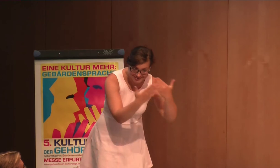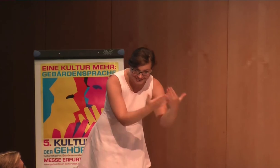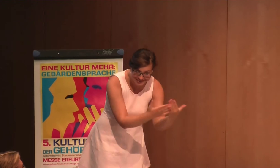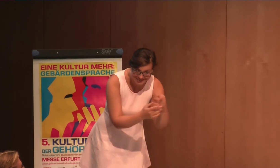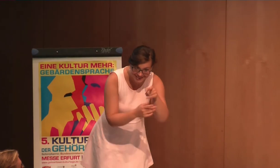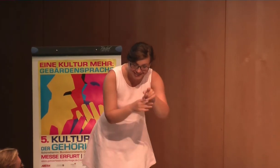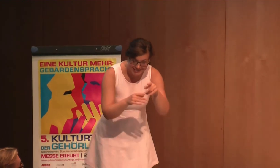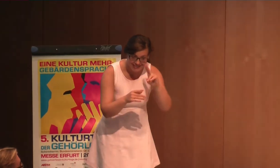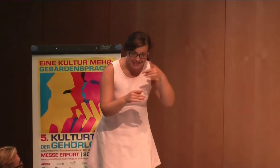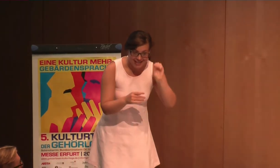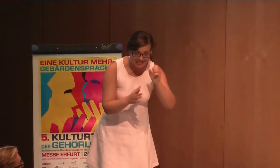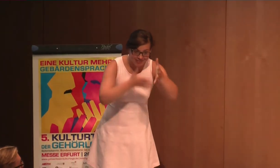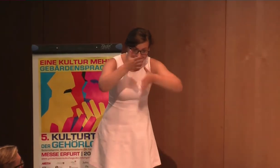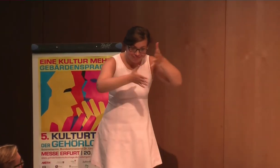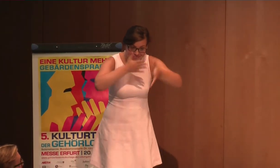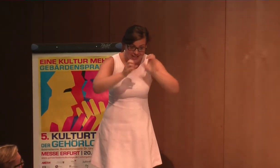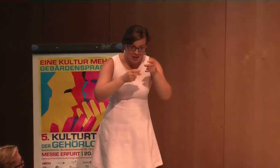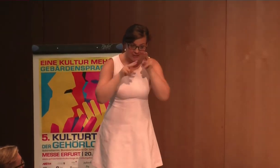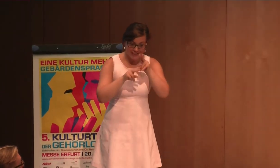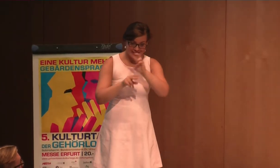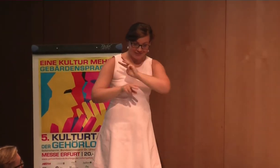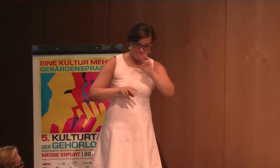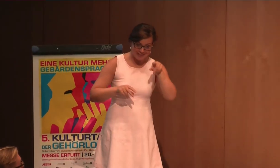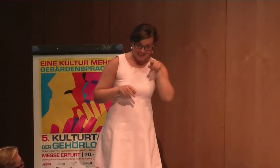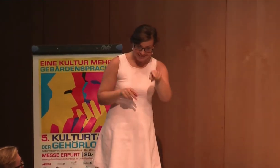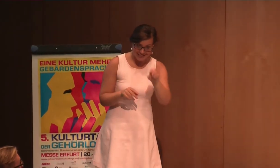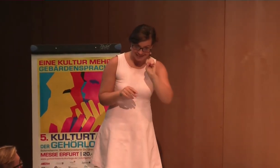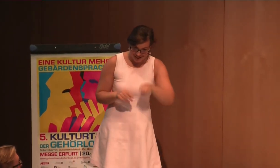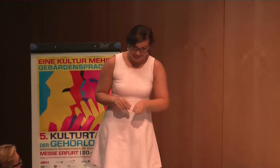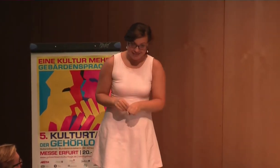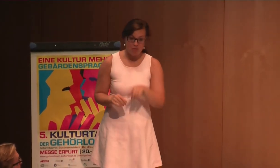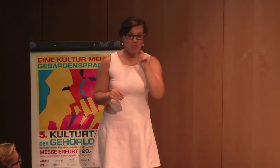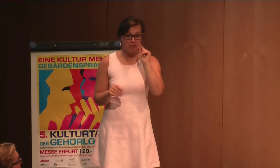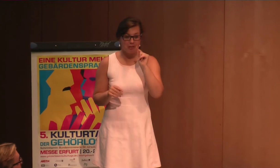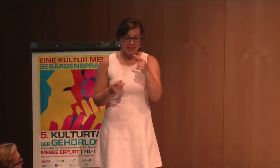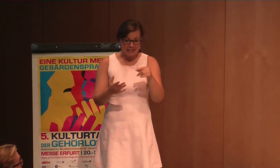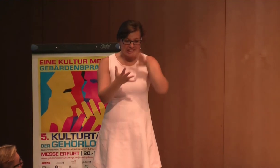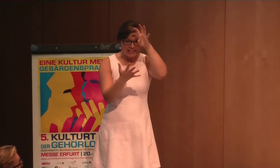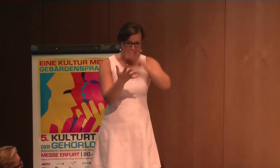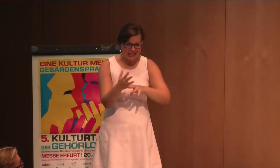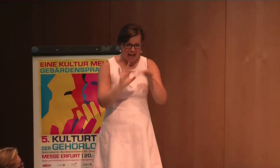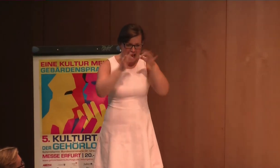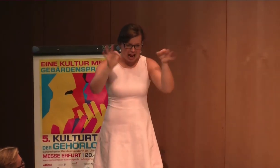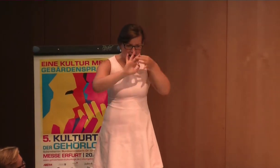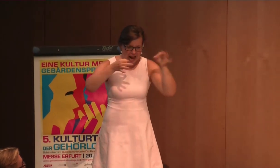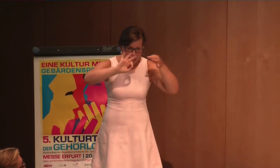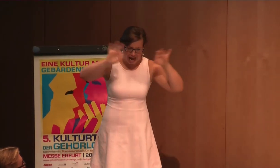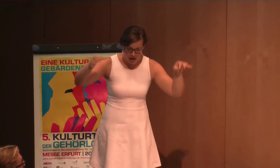Vielleicht haben Sie schon gehört, es gibt auch eine Übersetzung in BGS, das kann man sich angucken. Also insofern, der Text ist